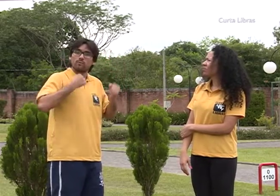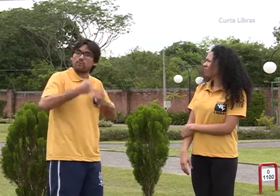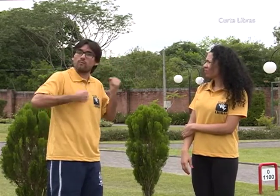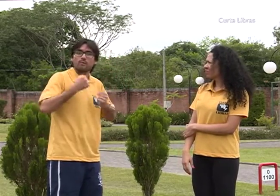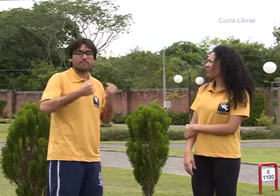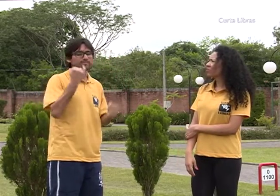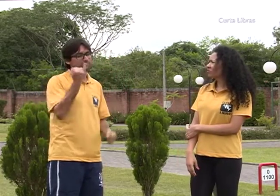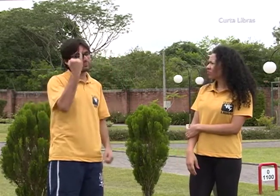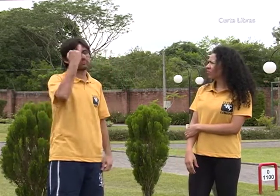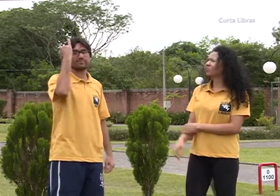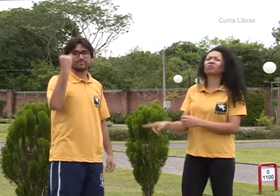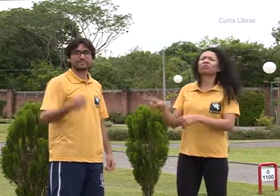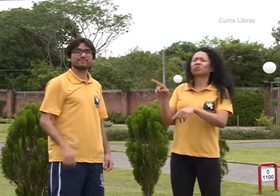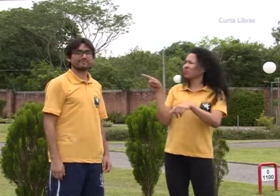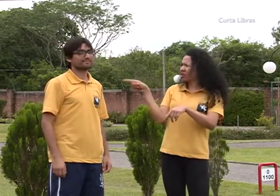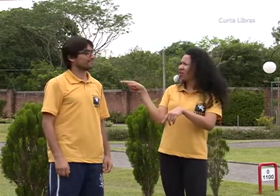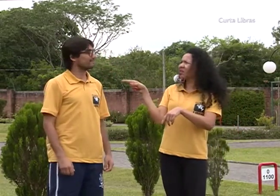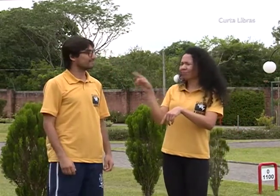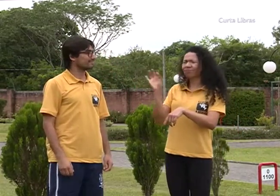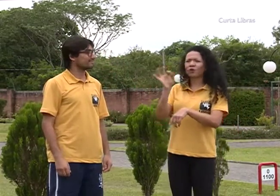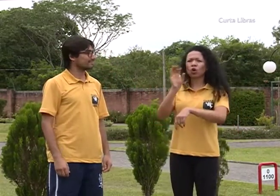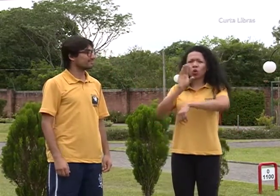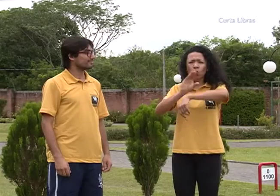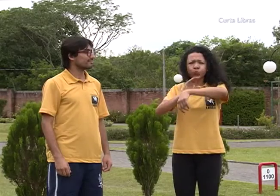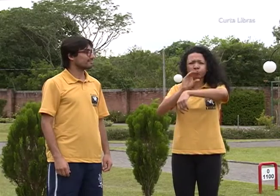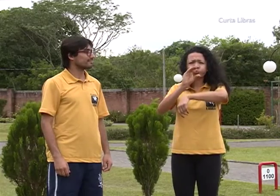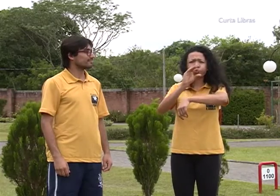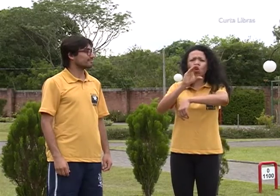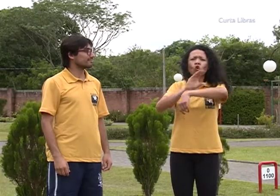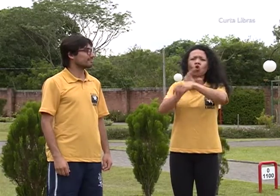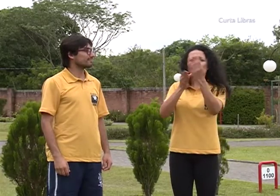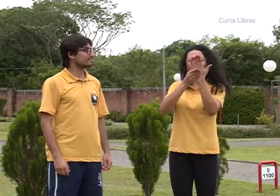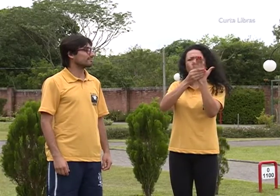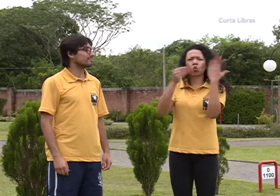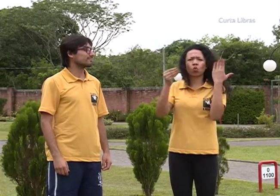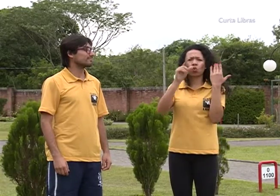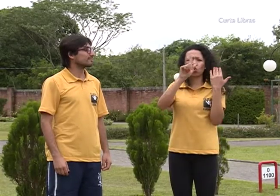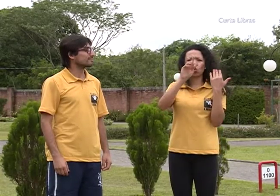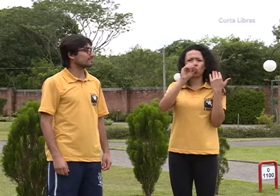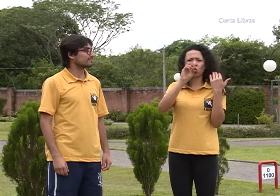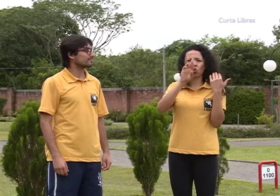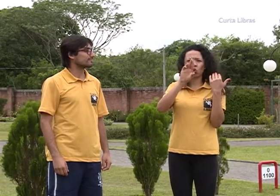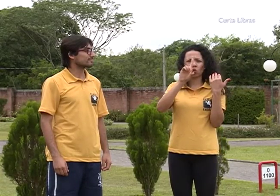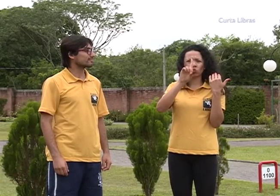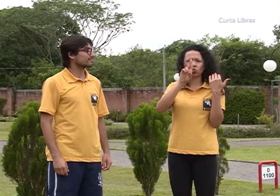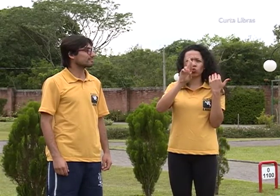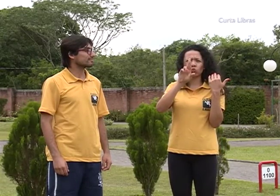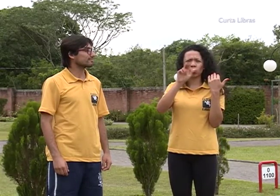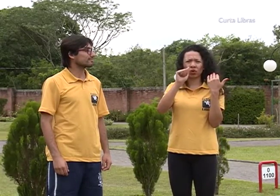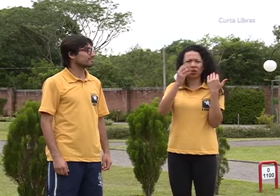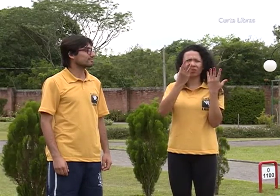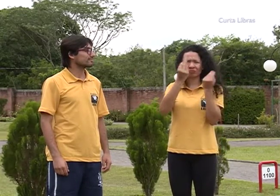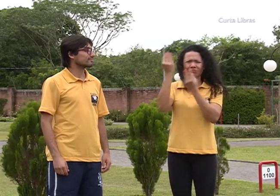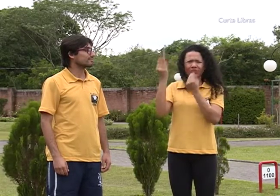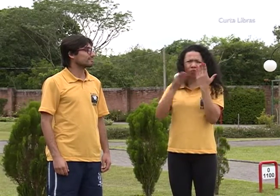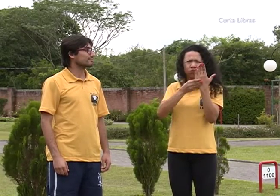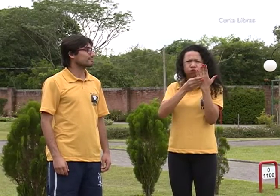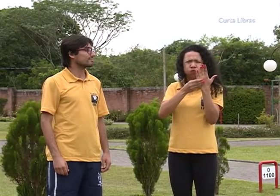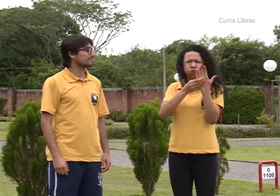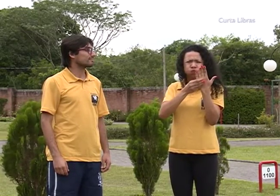corrida também ajuda. Certo. Sabe a gordura corporal que, por exemplo, temos em algumas partes do